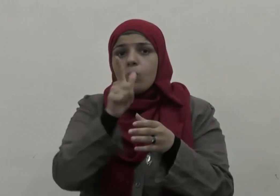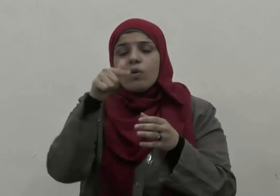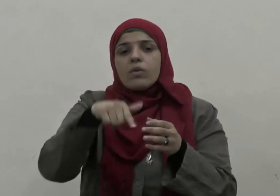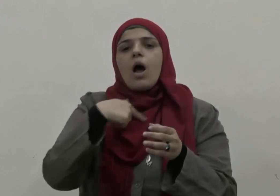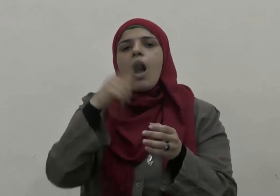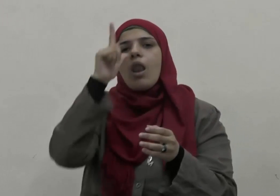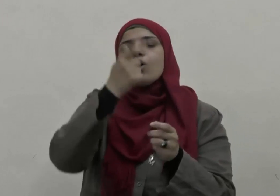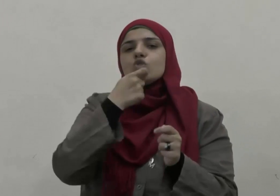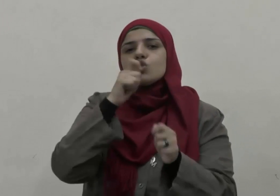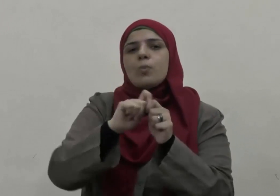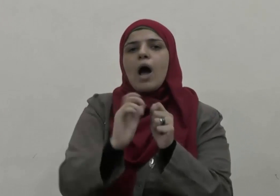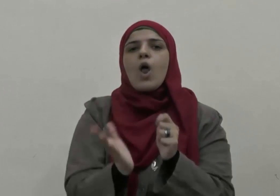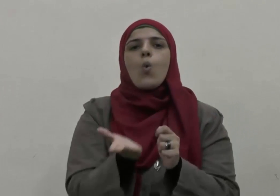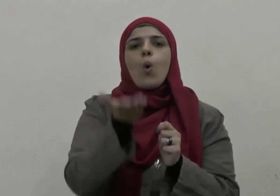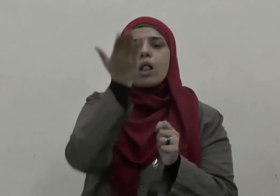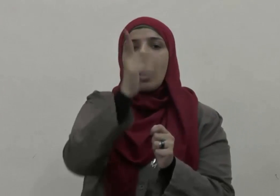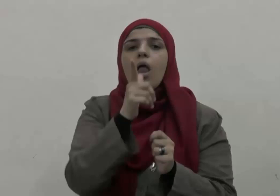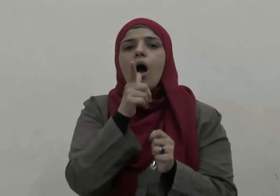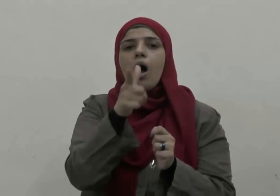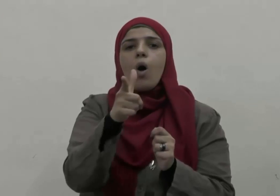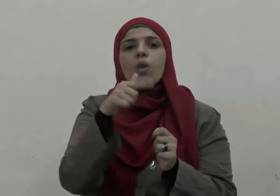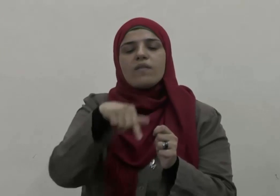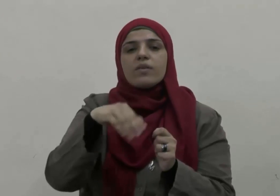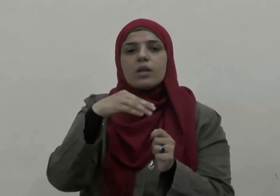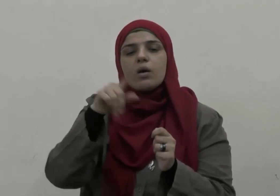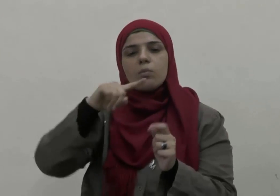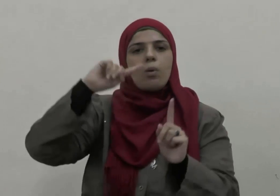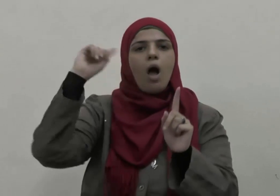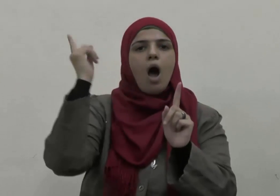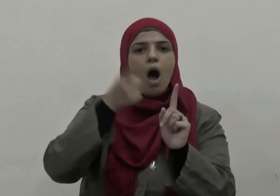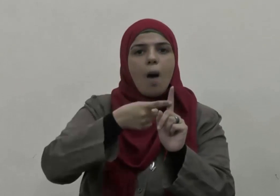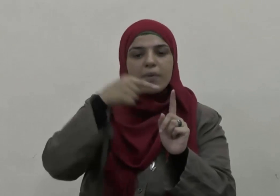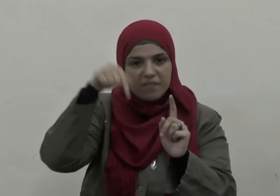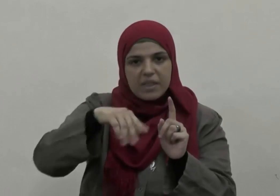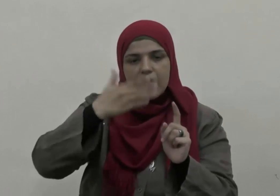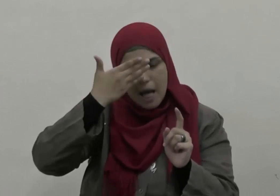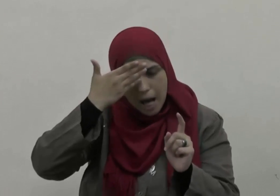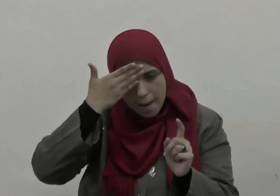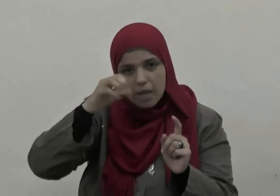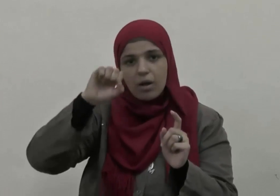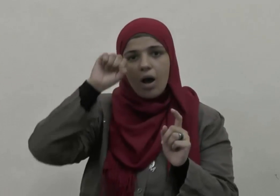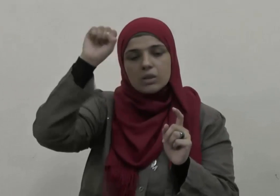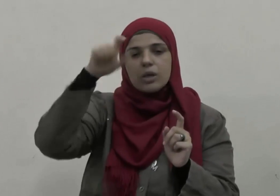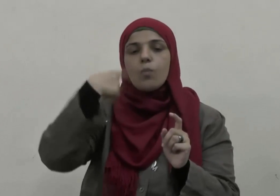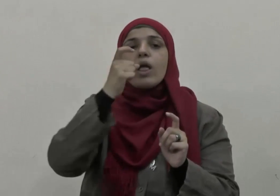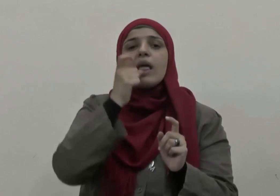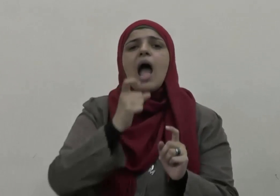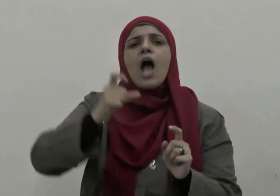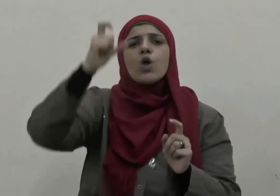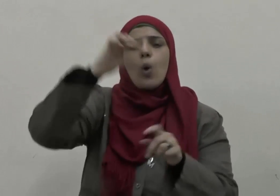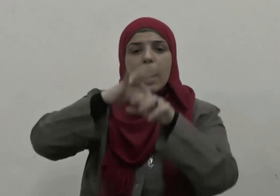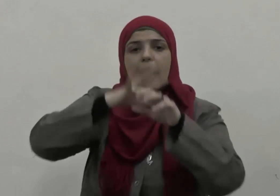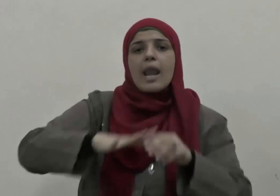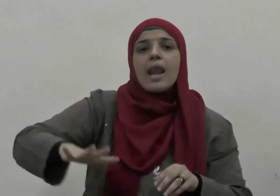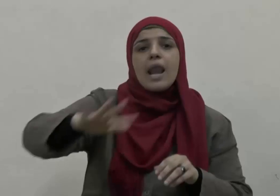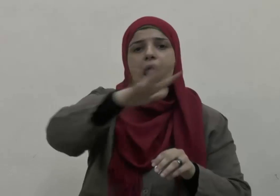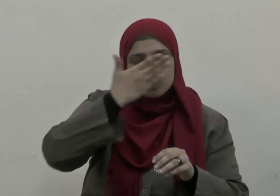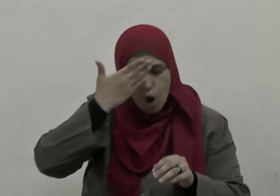قول الحق سبحانه في الأمر بعبادته يا أيها الناس